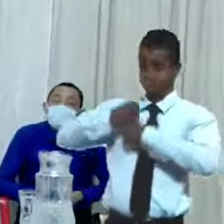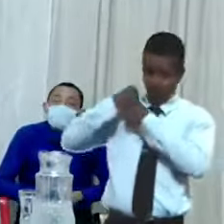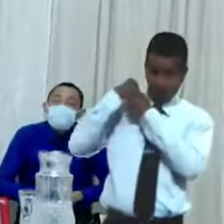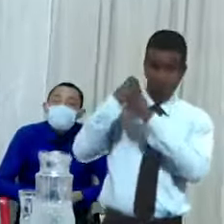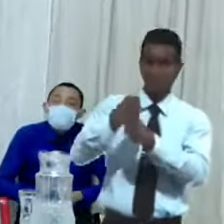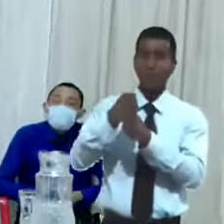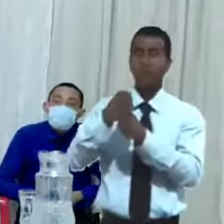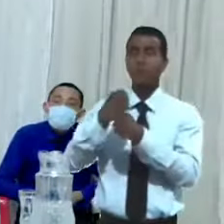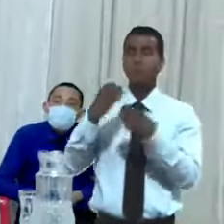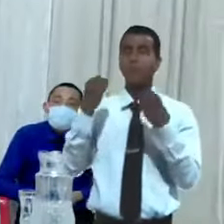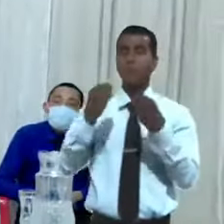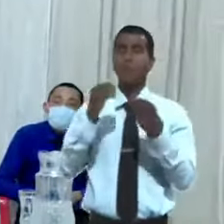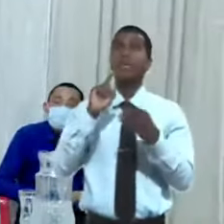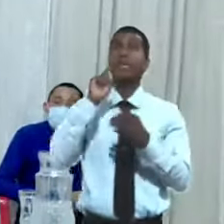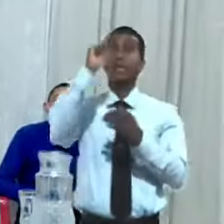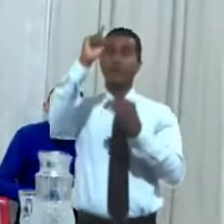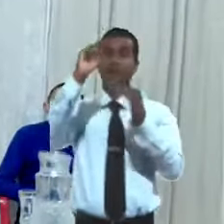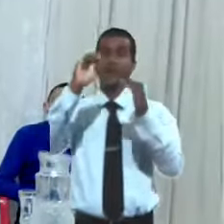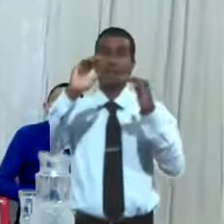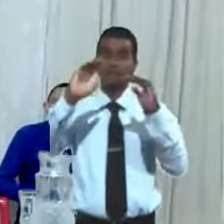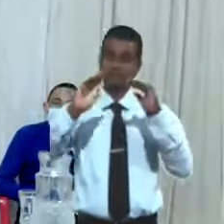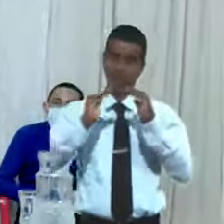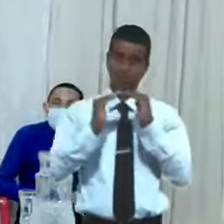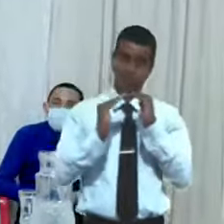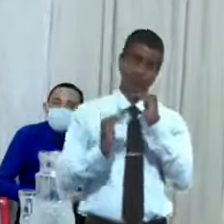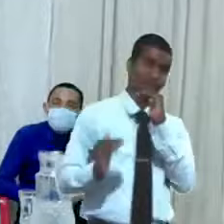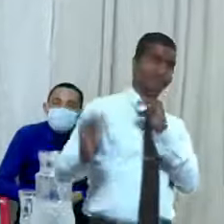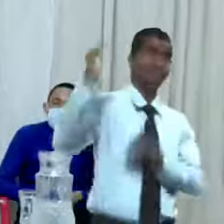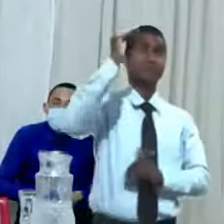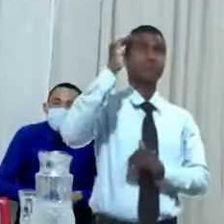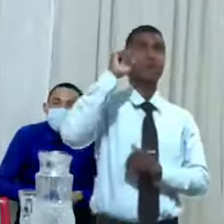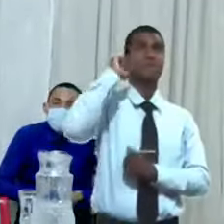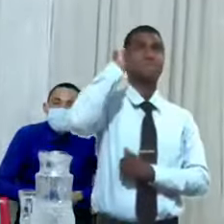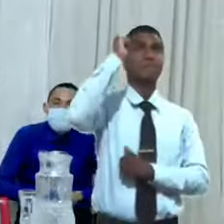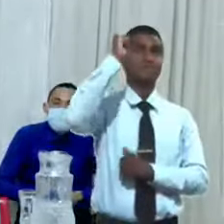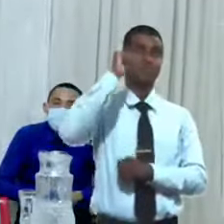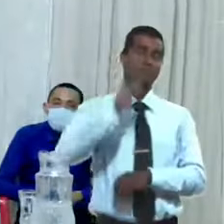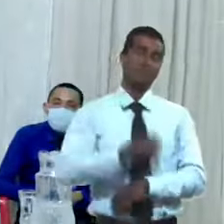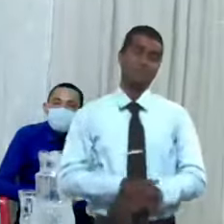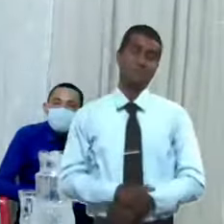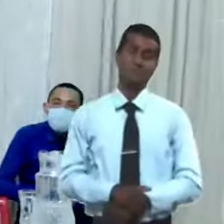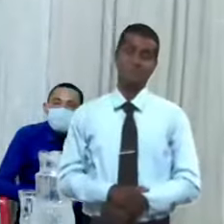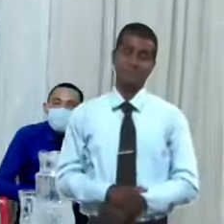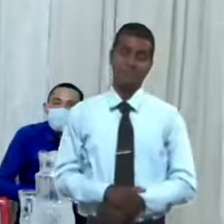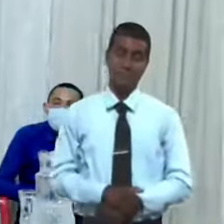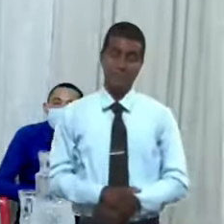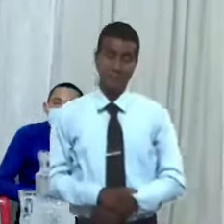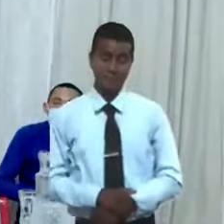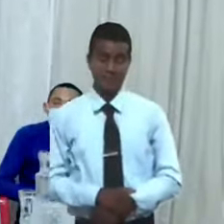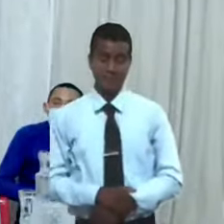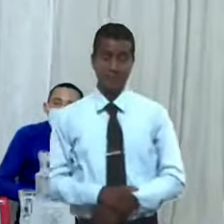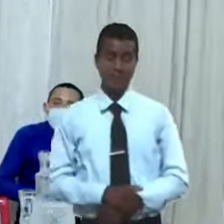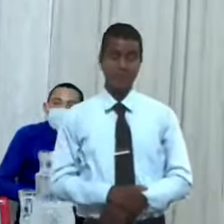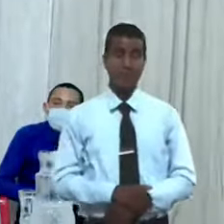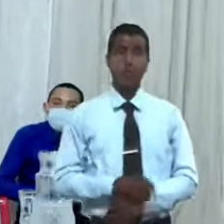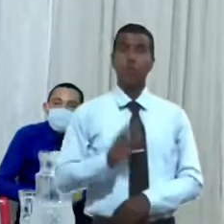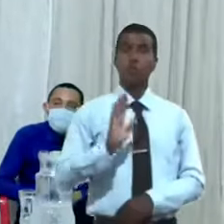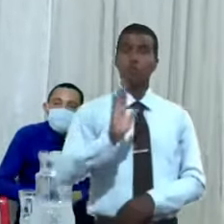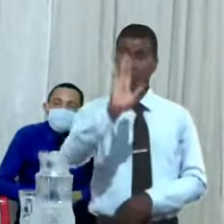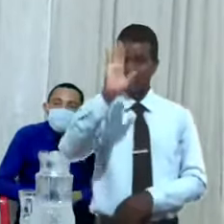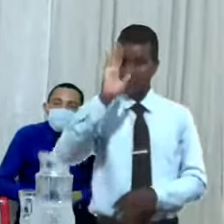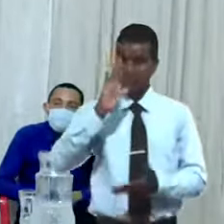exalte cuando fuere tiempo así que usted puede tranquilamente